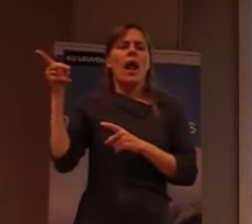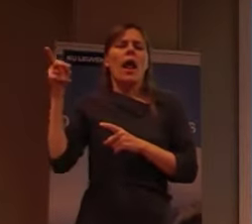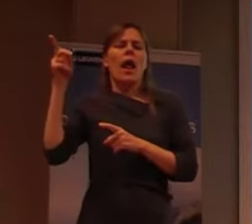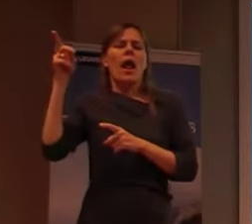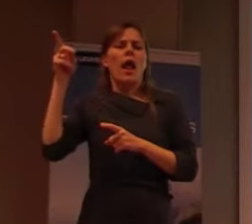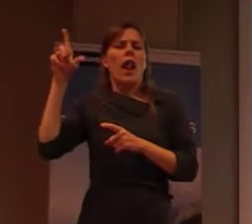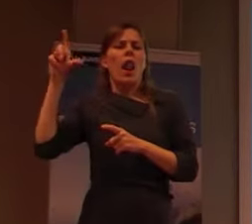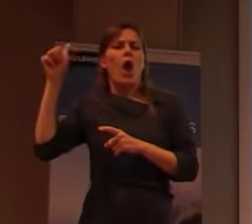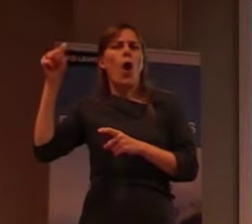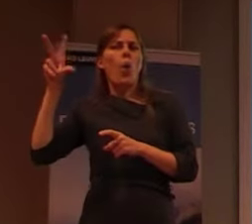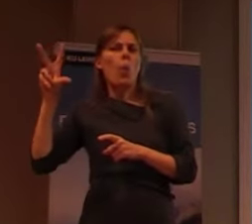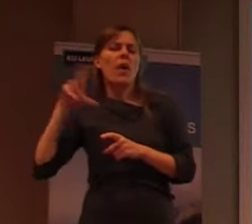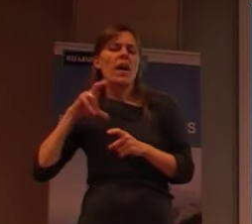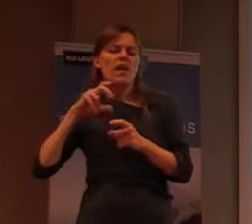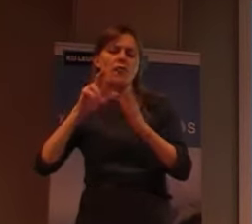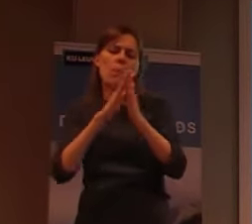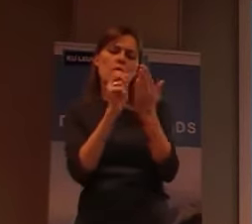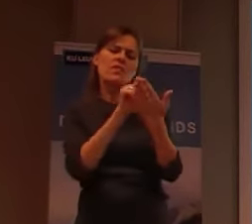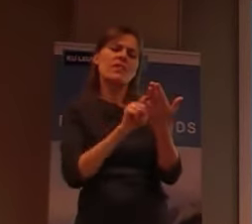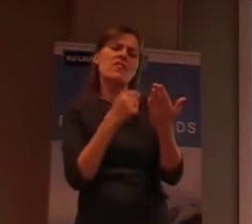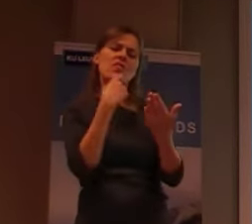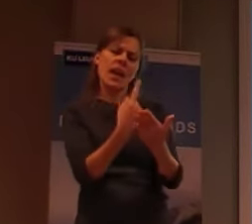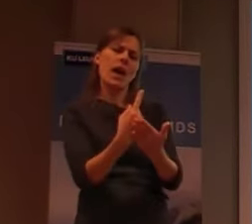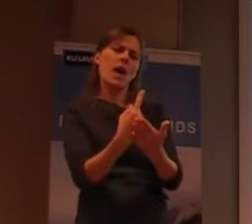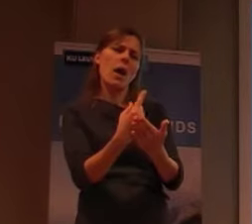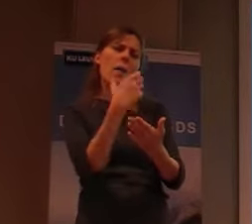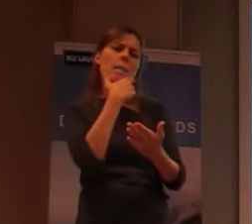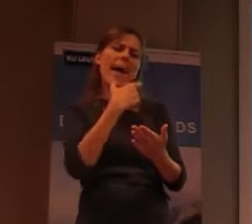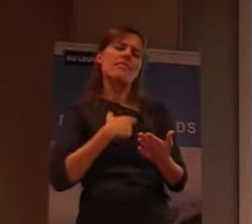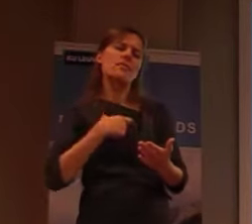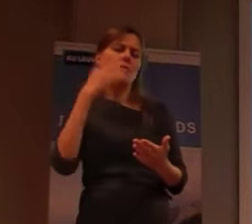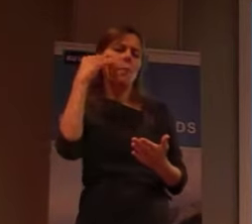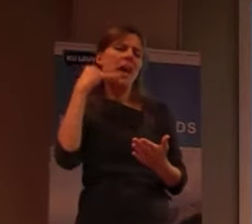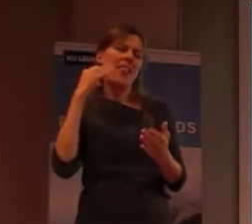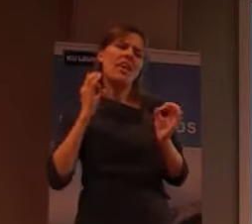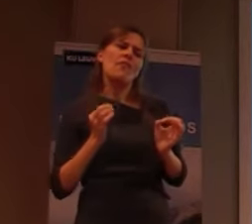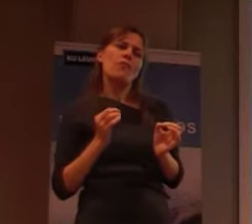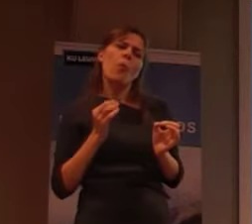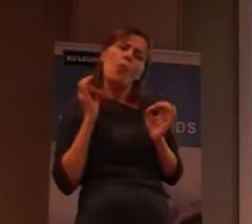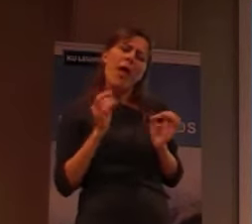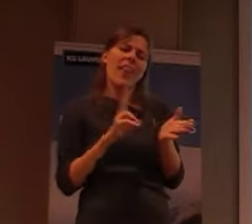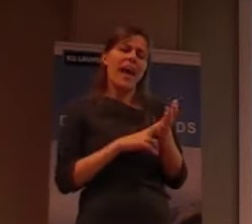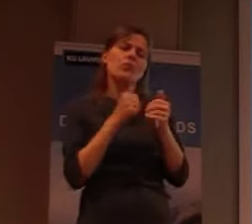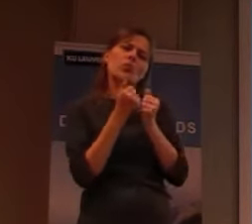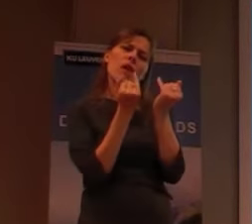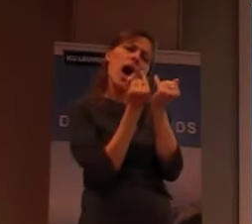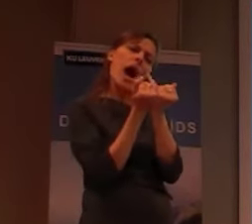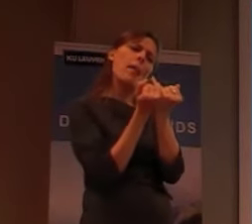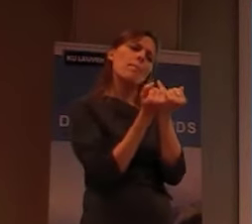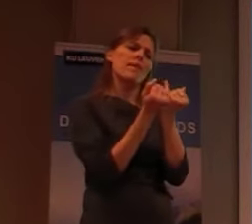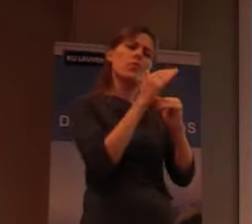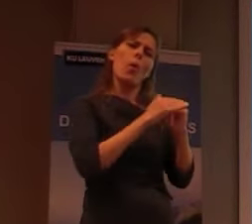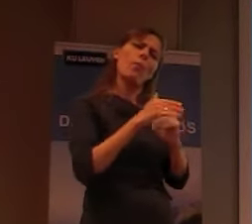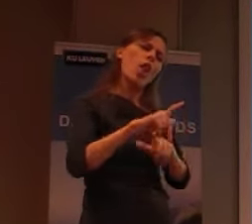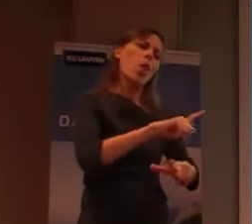zeer goed aanpaste, aan de, aan de lokale bevolking, en dus, dat hij, dat hij, moeilijk,